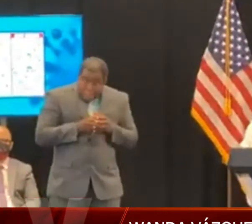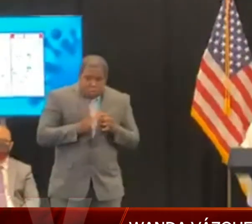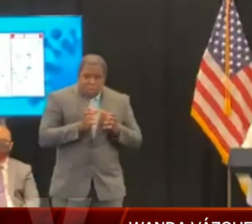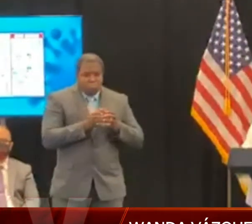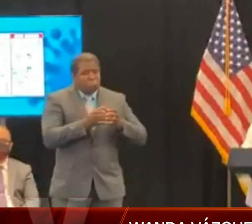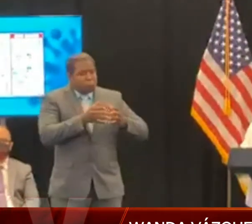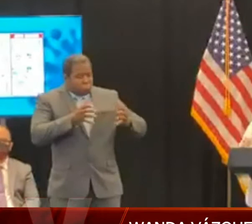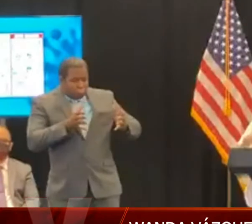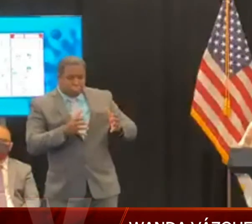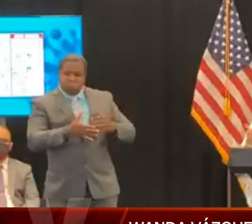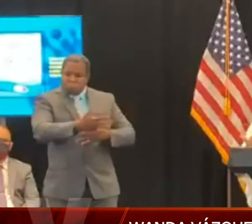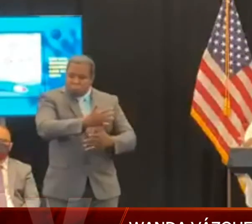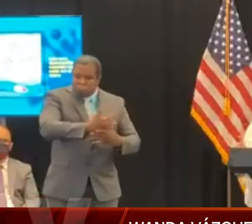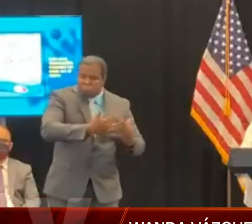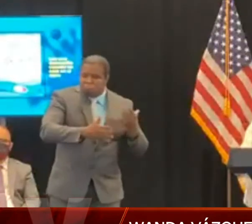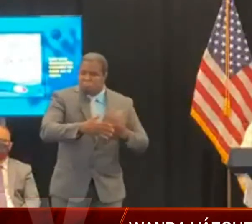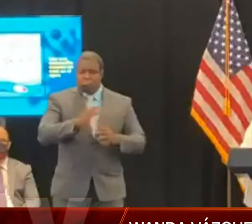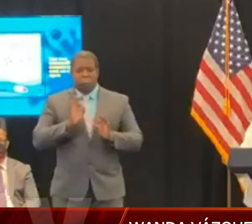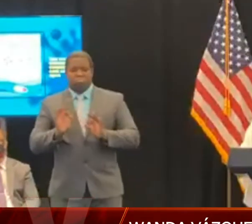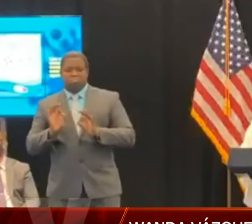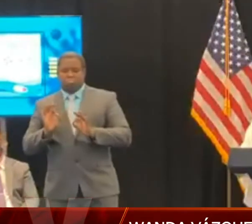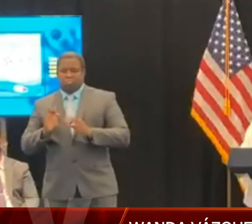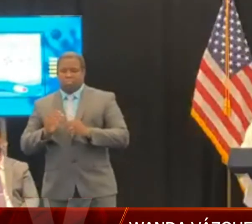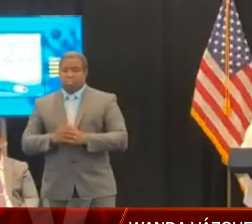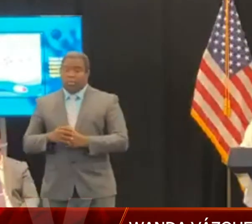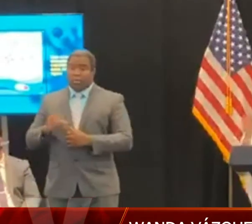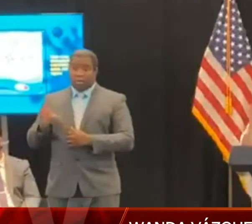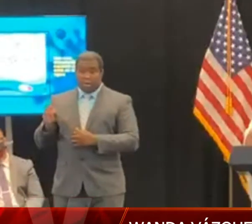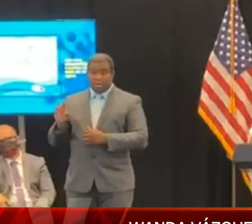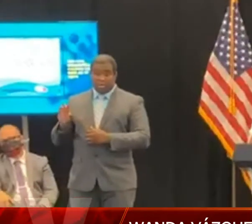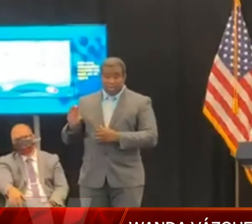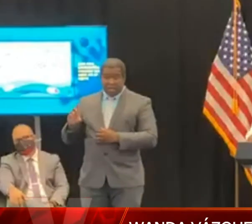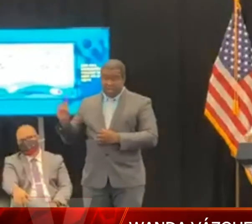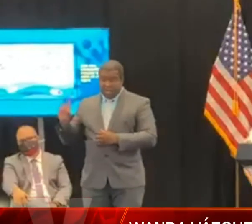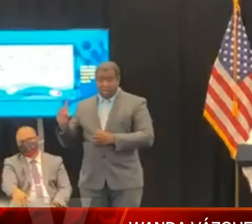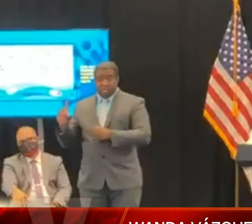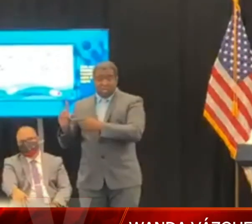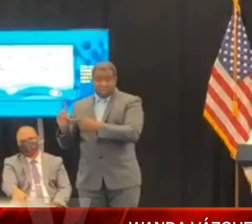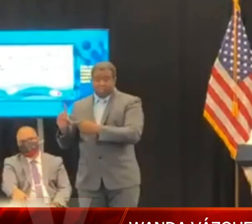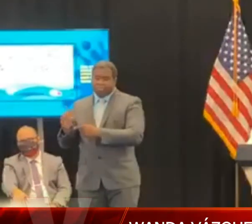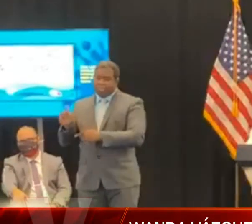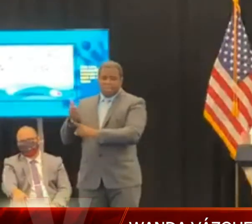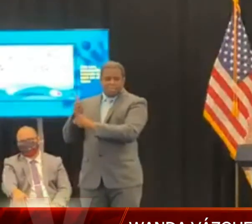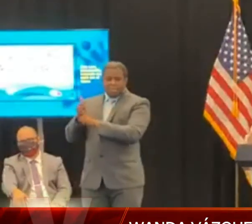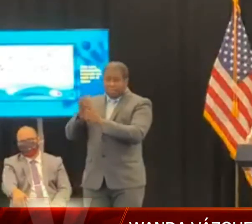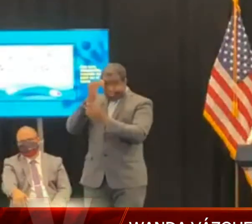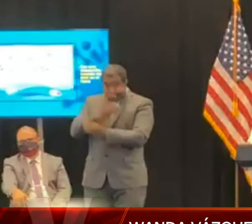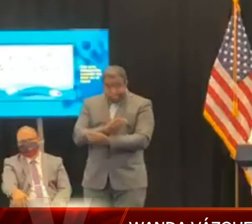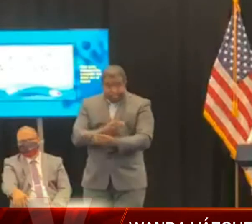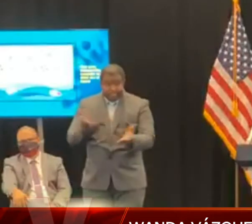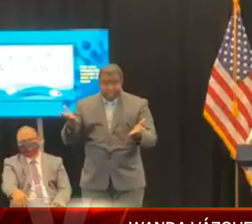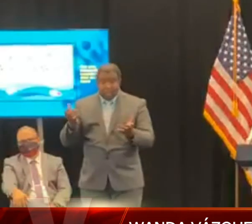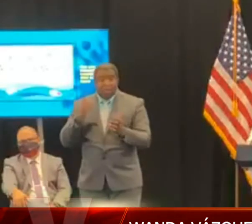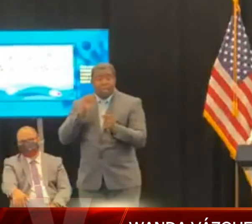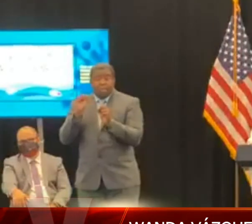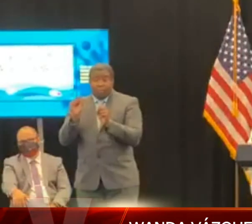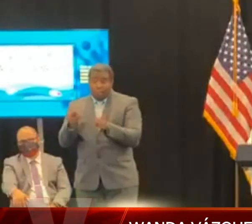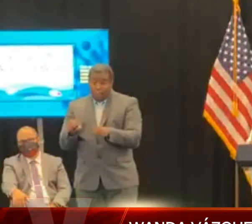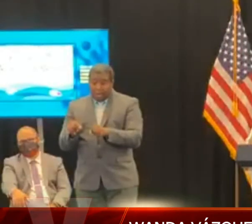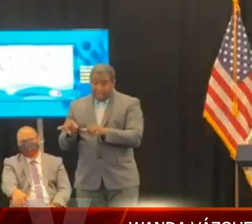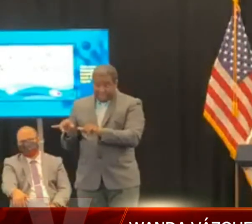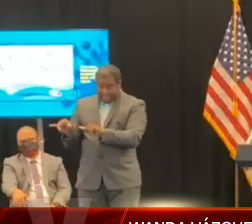manera, y es lo que estamos incorporando en la orden ejecutiva, 6 pies de distancia y el uso de la